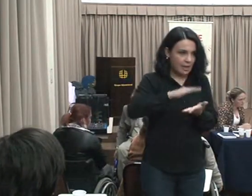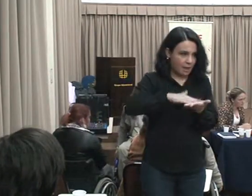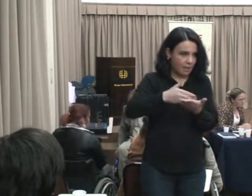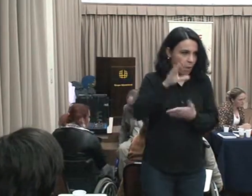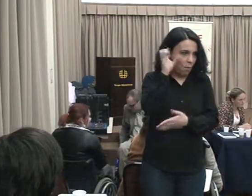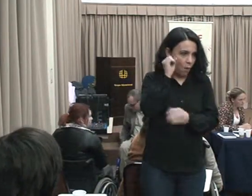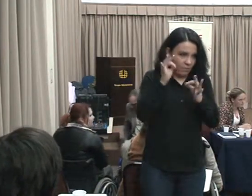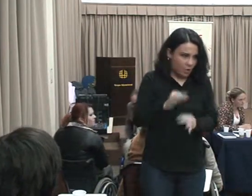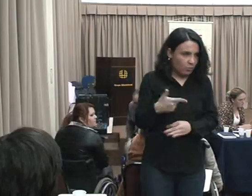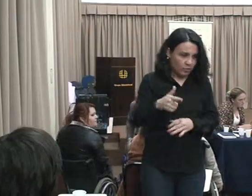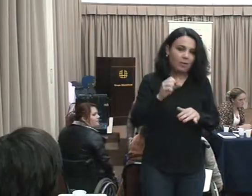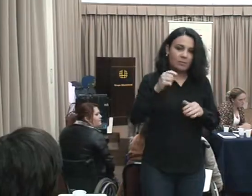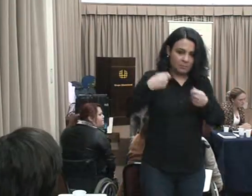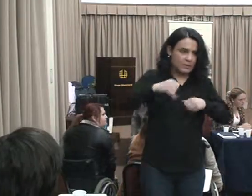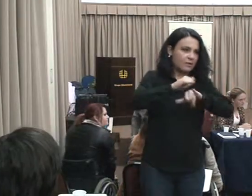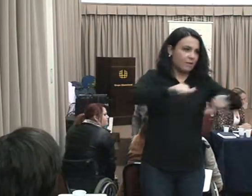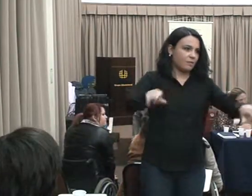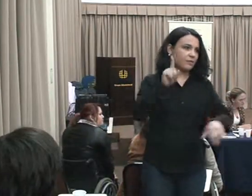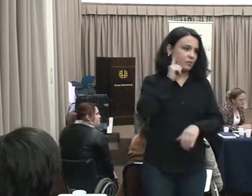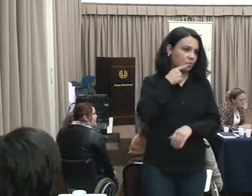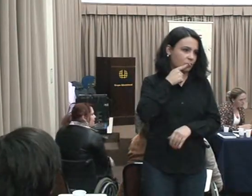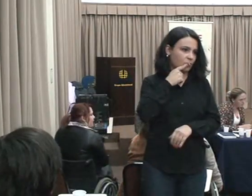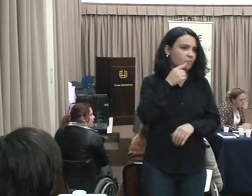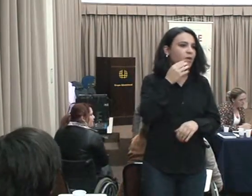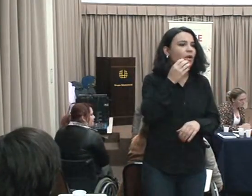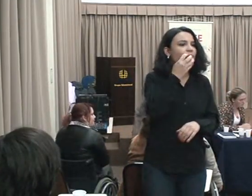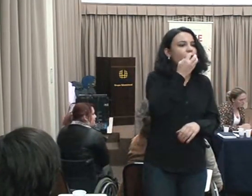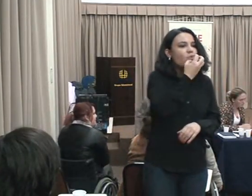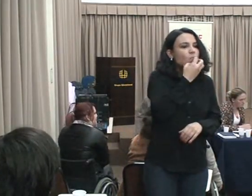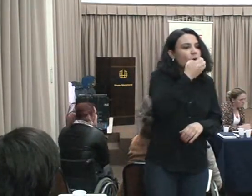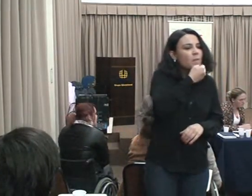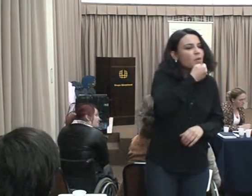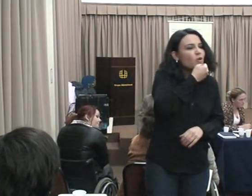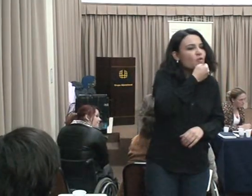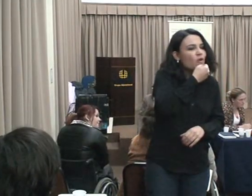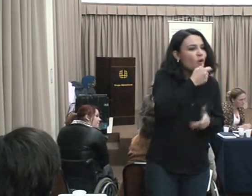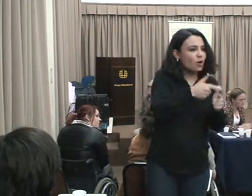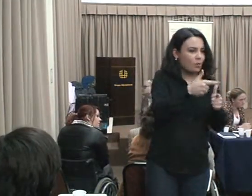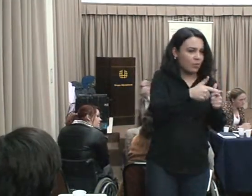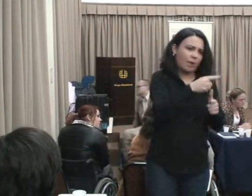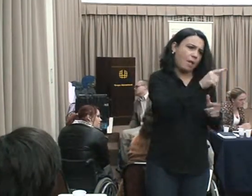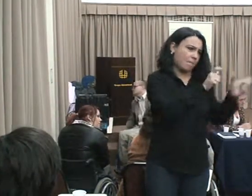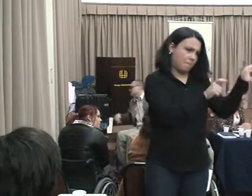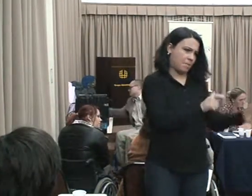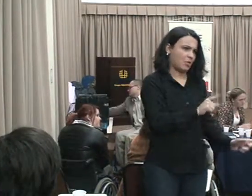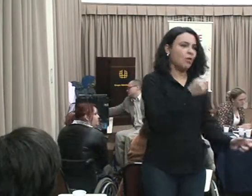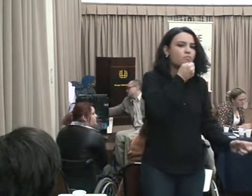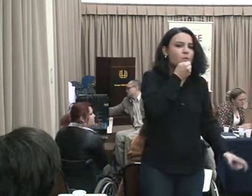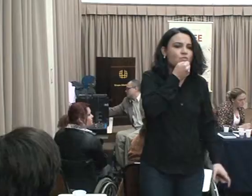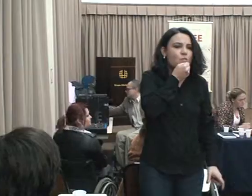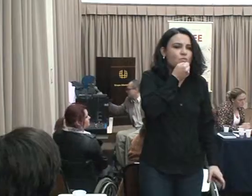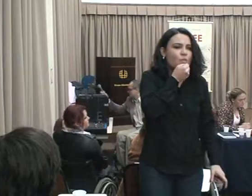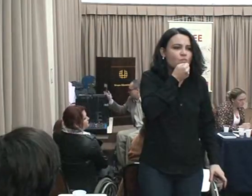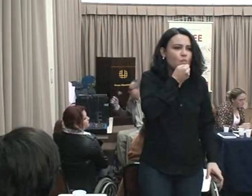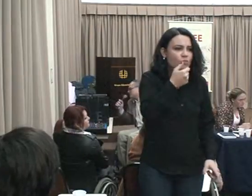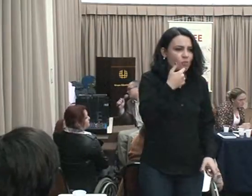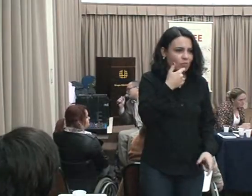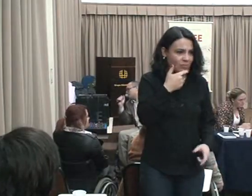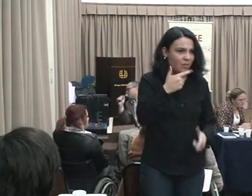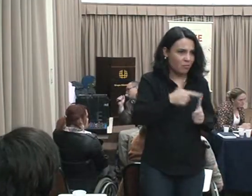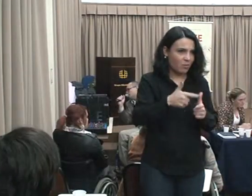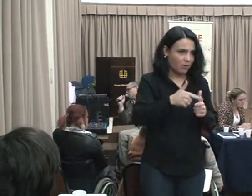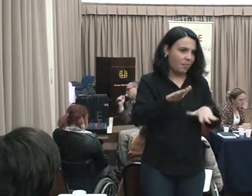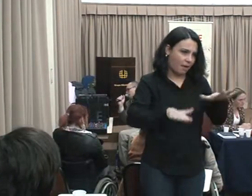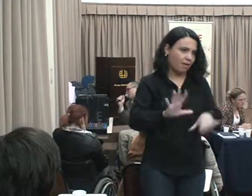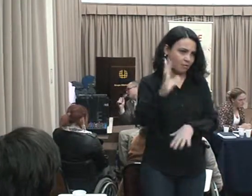ruim E tudo, não é? Então, eu fui como... Na verdade, fui acompanhar a minha filha Que ela é um projeto de